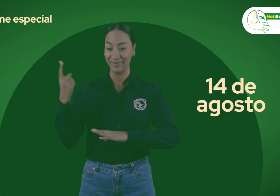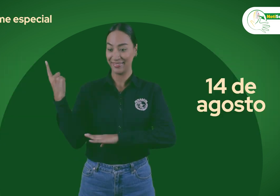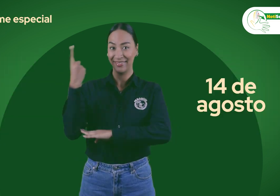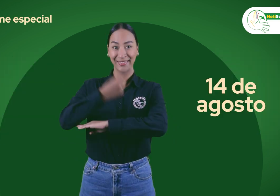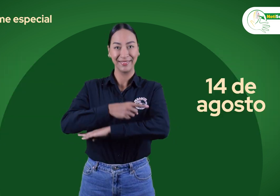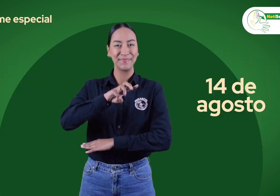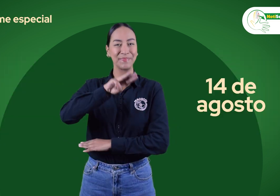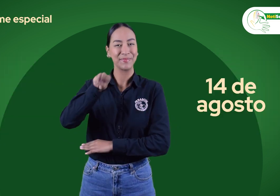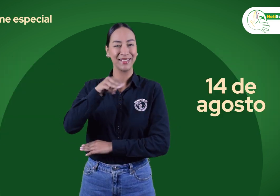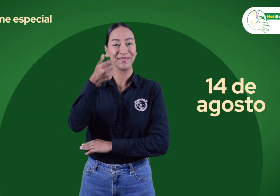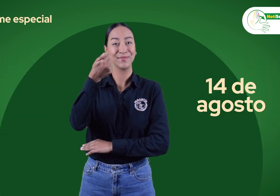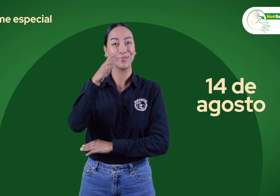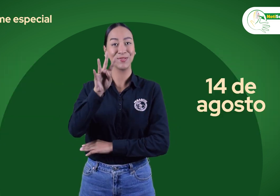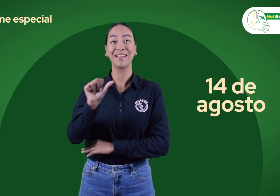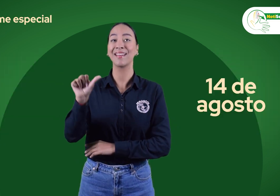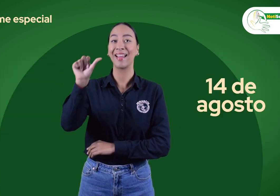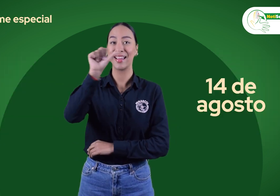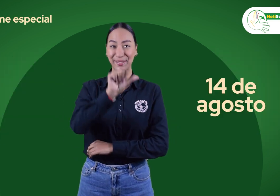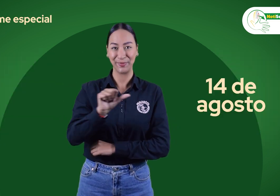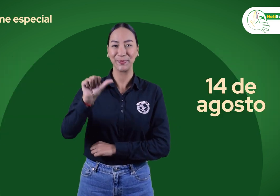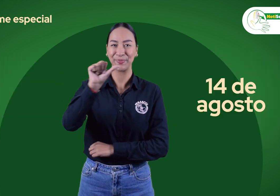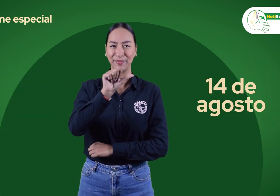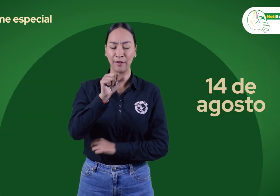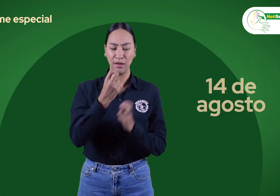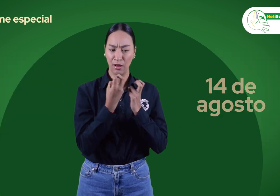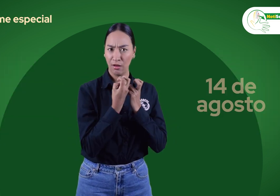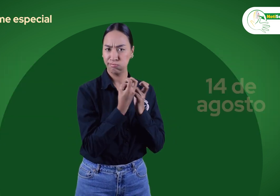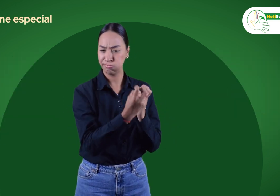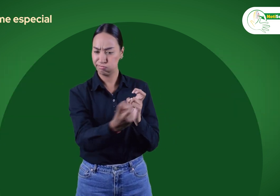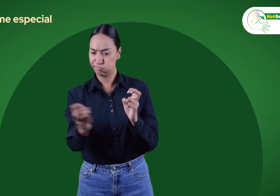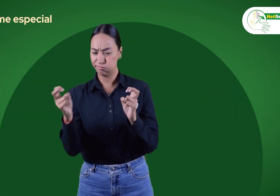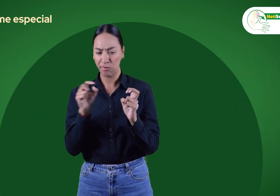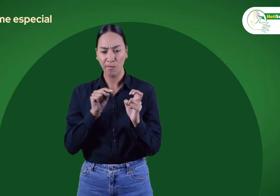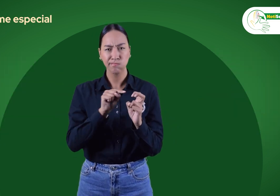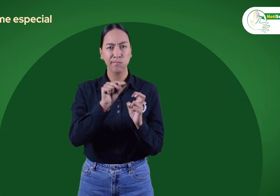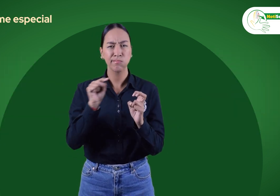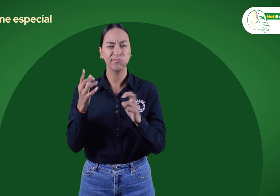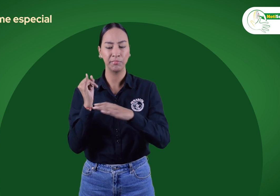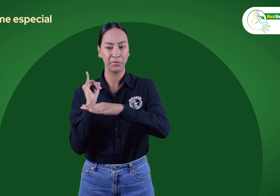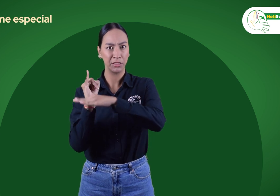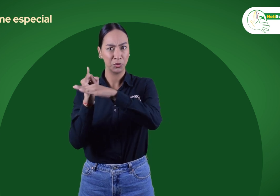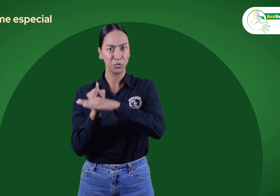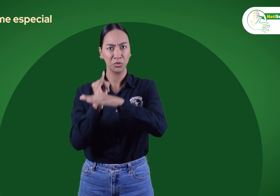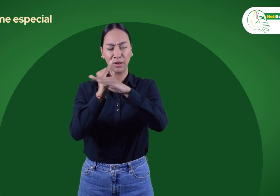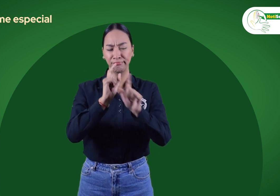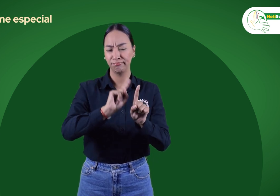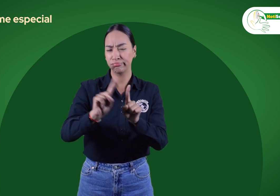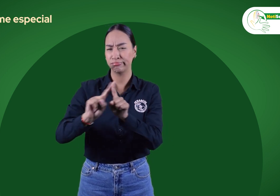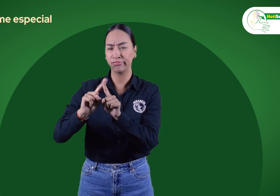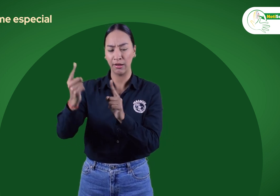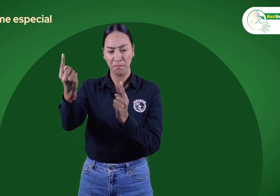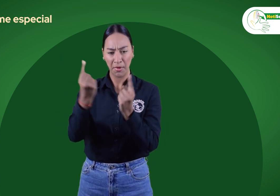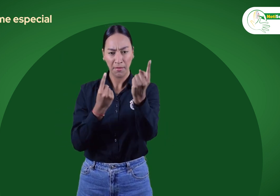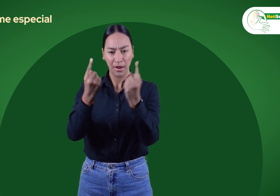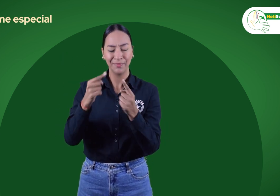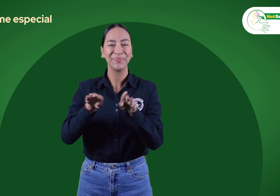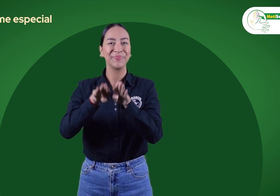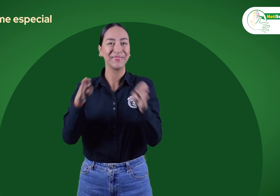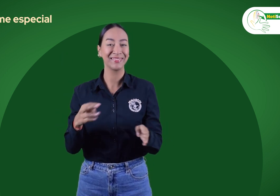El miércoles 14 de agosto se dio un espacio en una mesa interinstitucional en donde se habló de la situación actual en